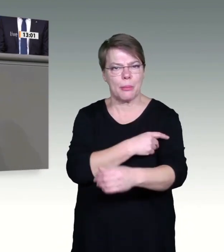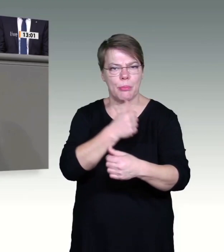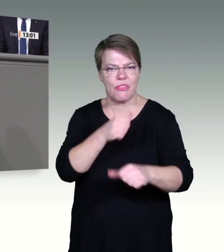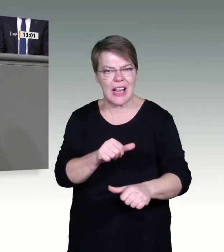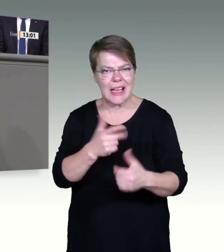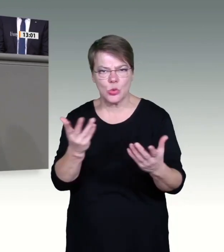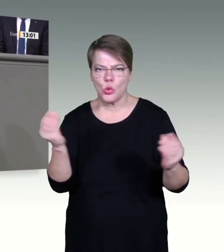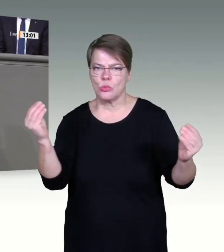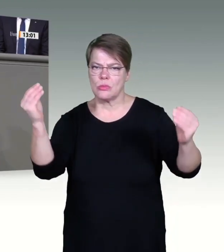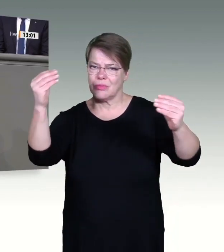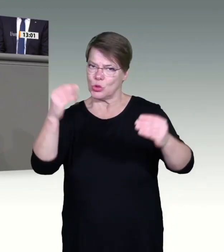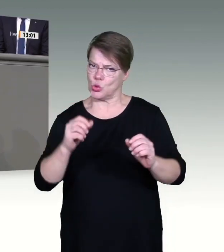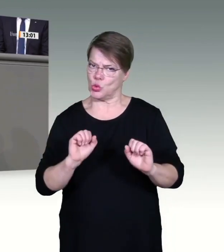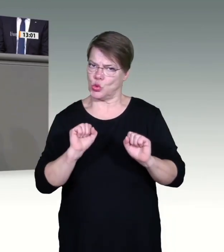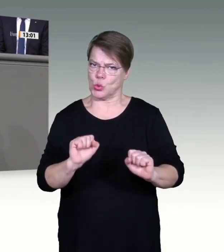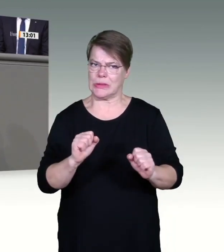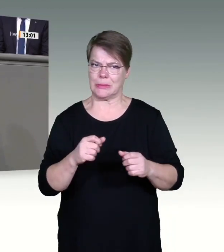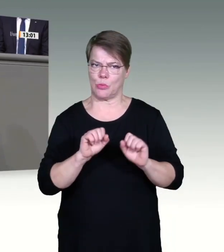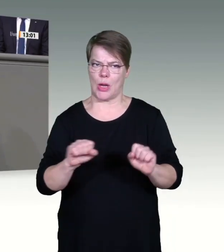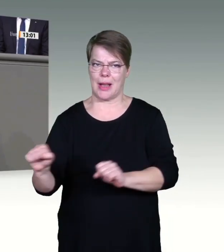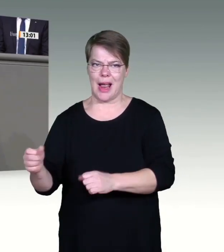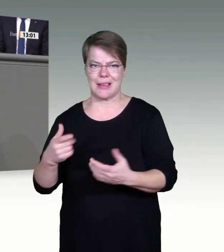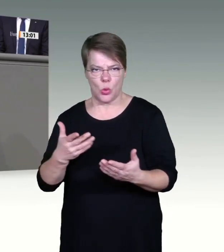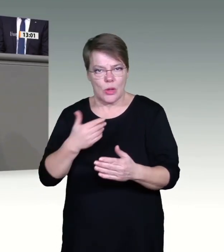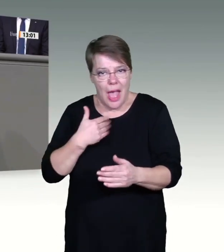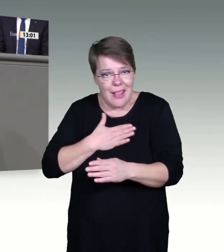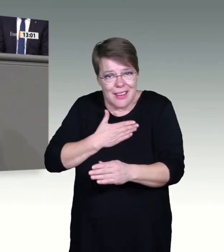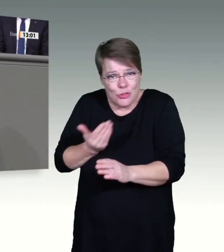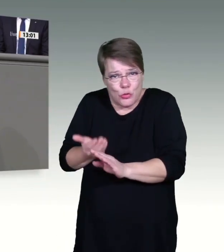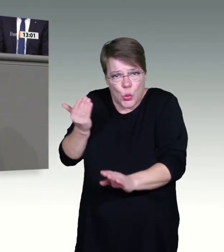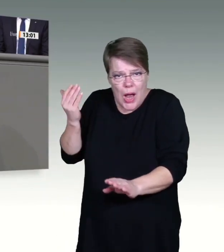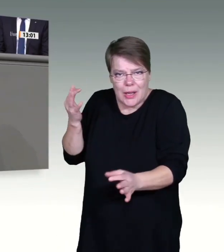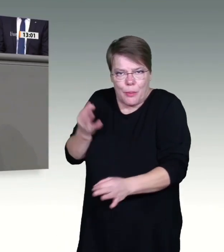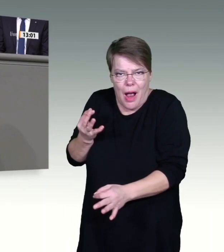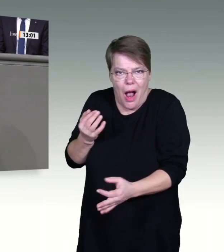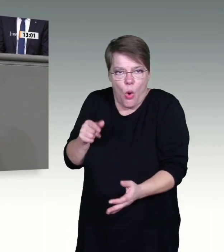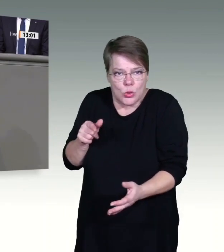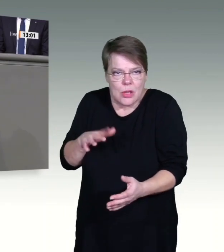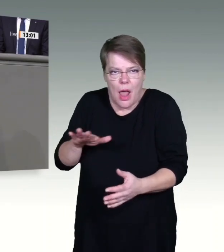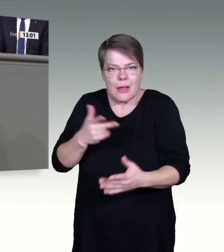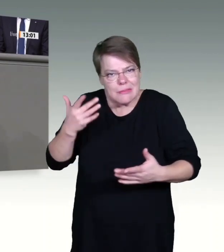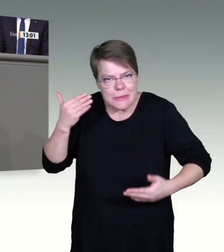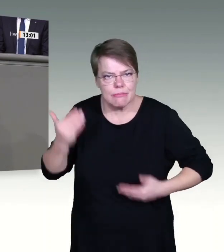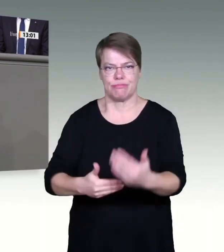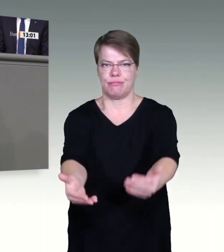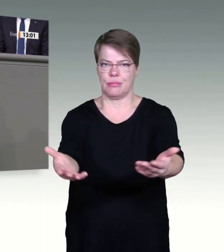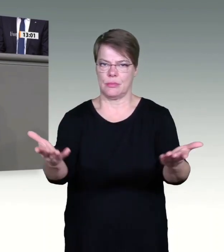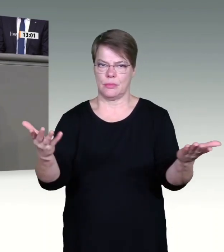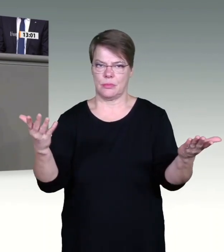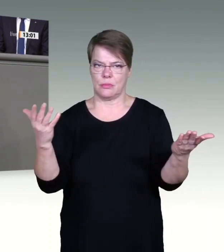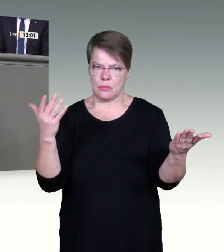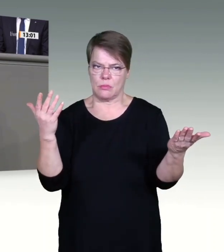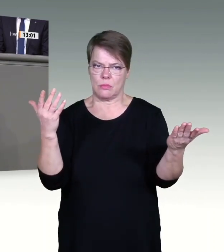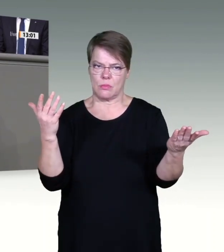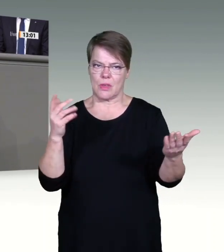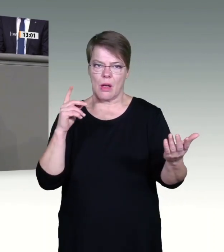tatsächlich das haben verschiedene VorrednerInnen jetzt schon deutlich gemacht noch kein Zeichen für Entwarnung. Es zeigt lediglich, dass die zuletzt beschlossenen Maßnahmen